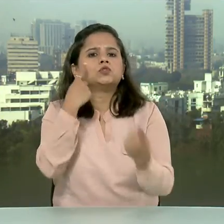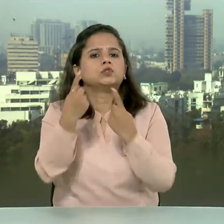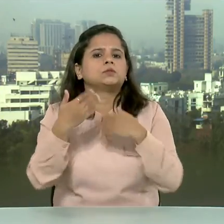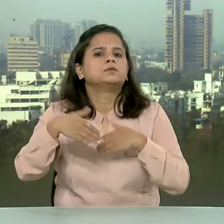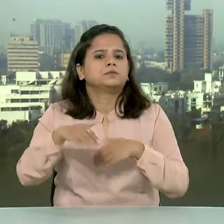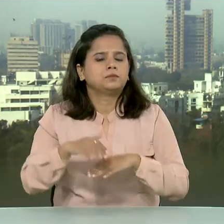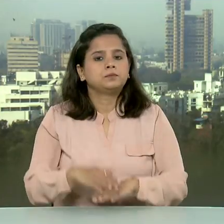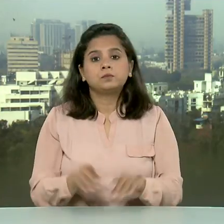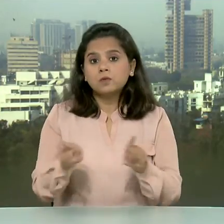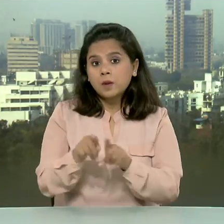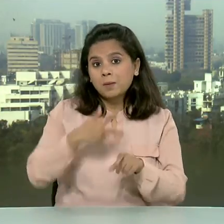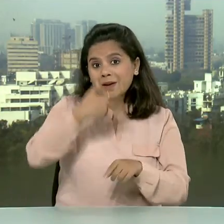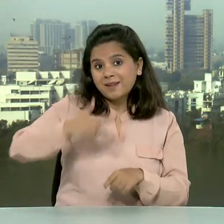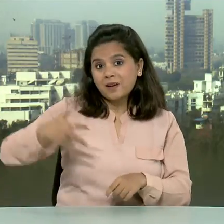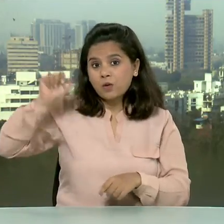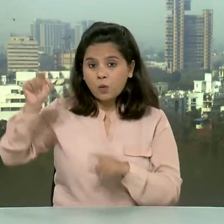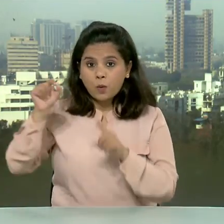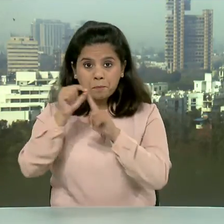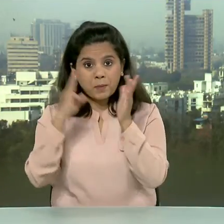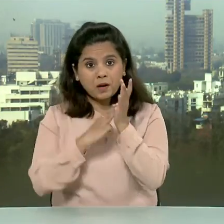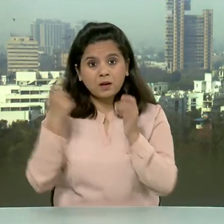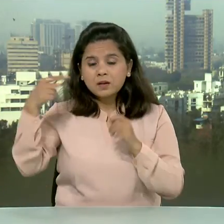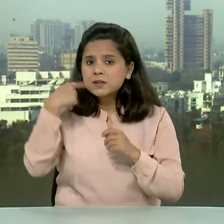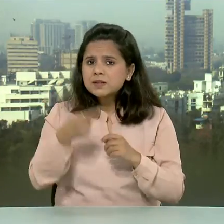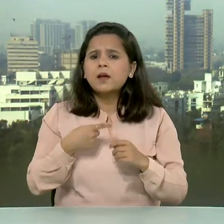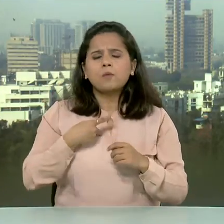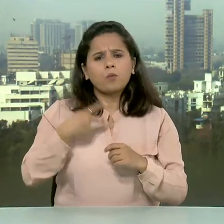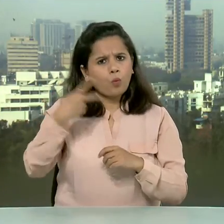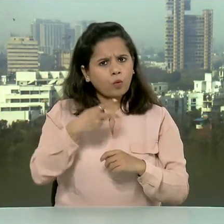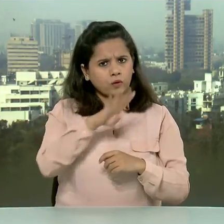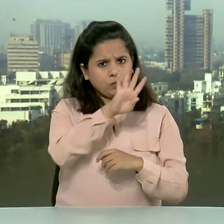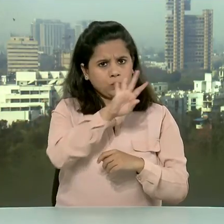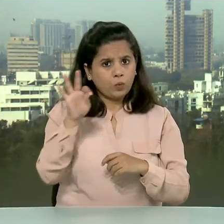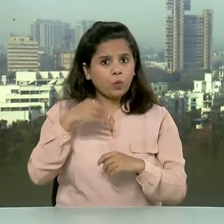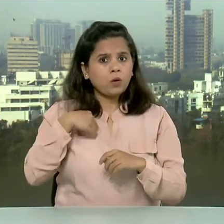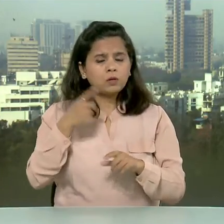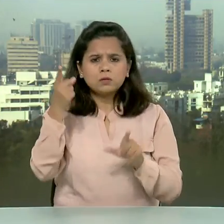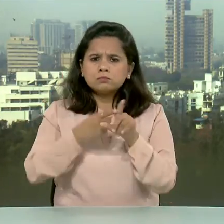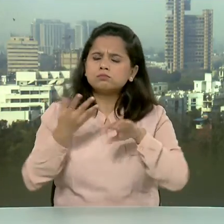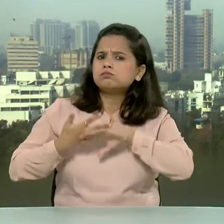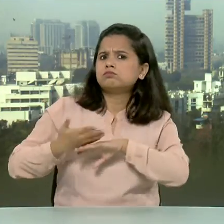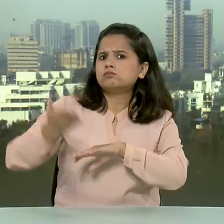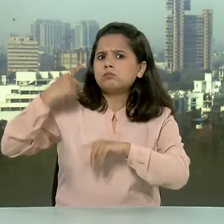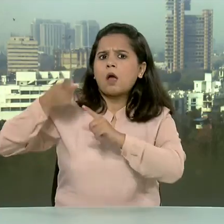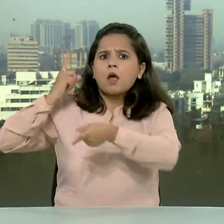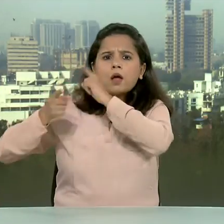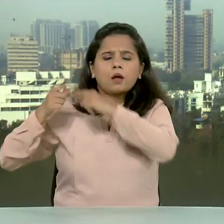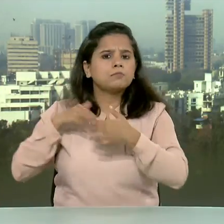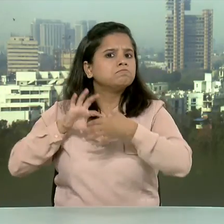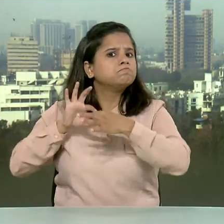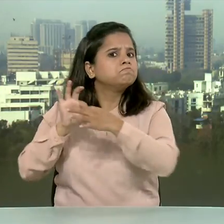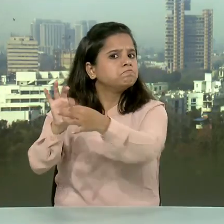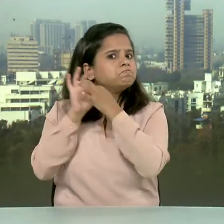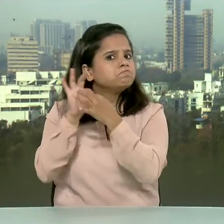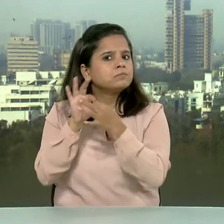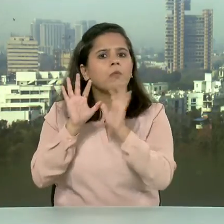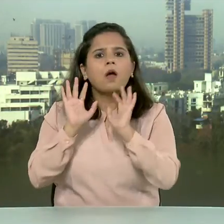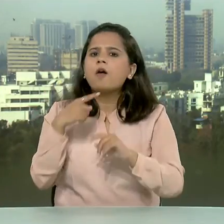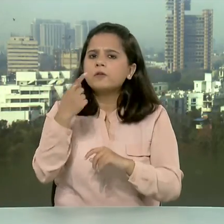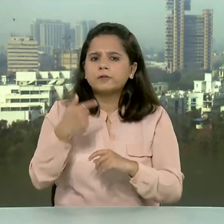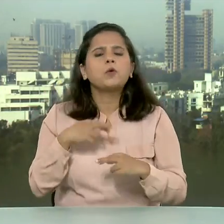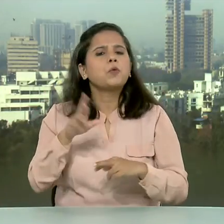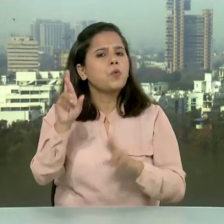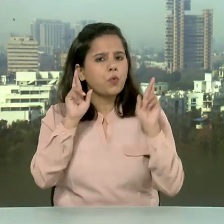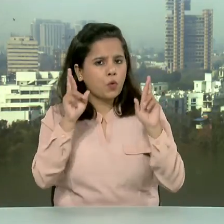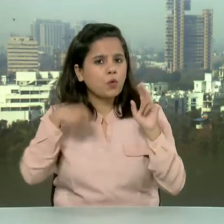वहीं डेन्मा के प्रधारमंद्री ने दूरों देशों की बीच 400 साल पुराने एतिहासिक रिष्टों की बात करते हुए उमीद